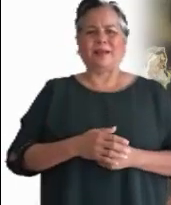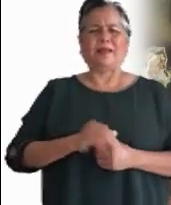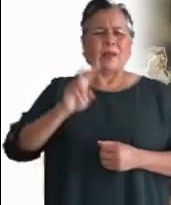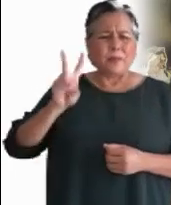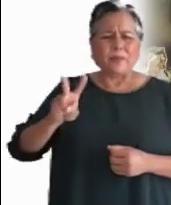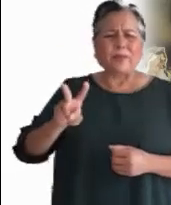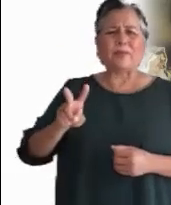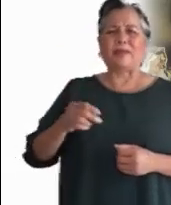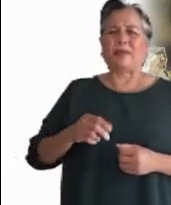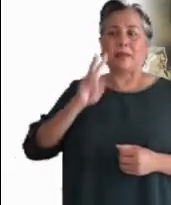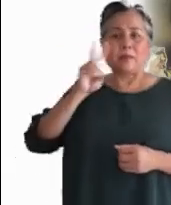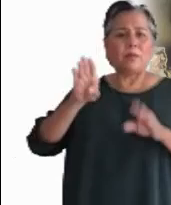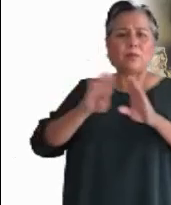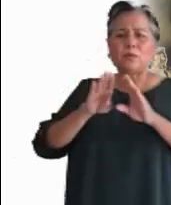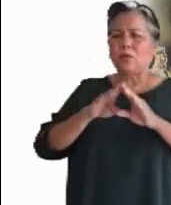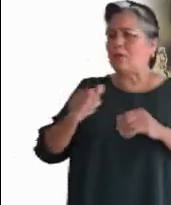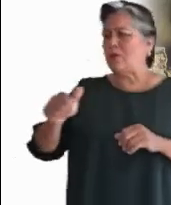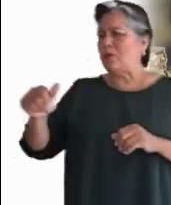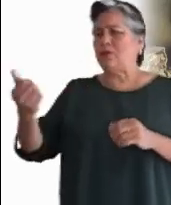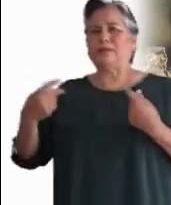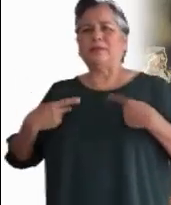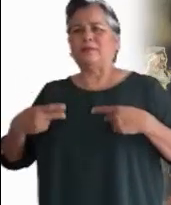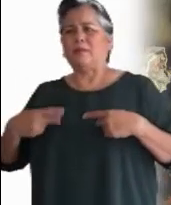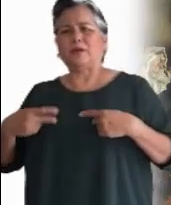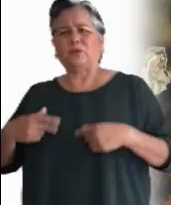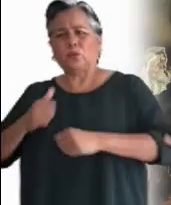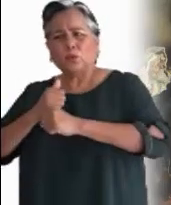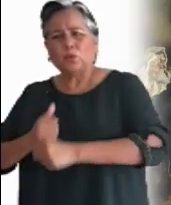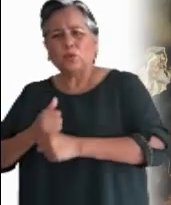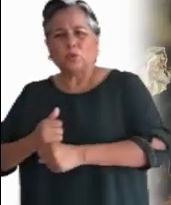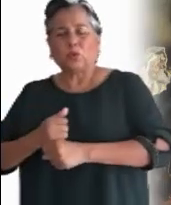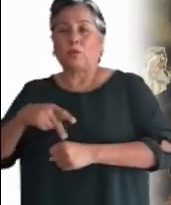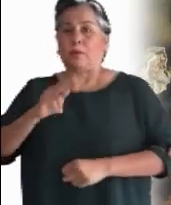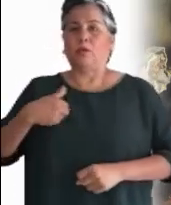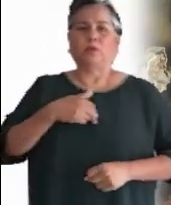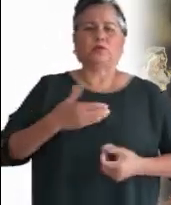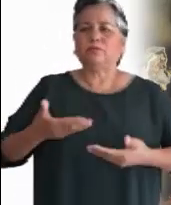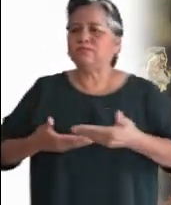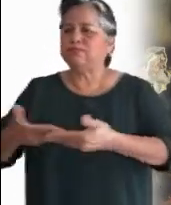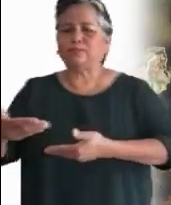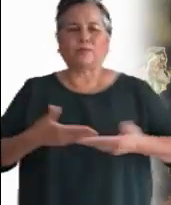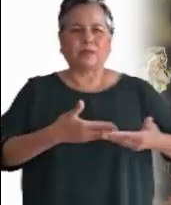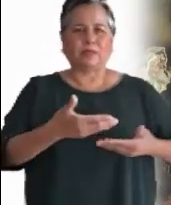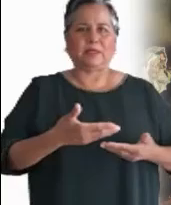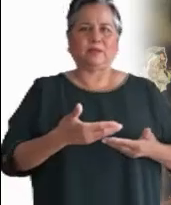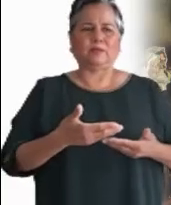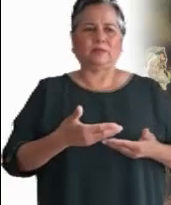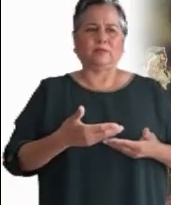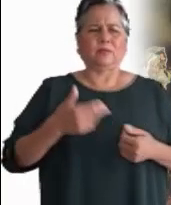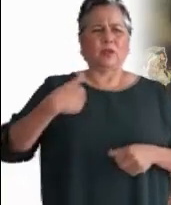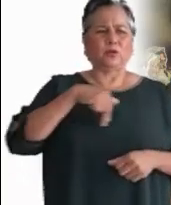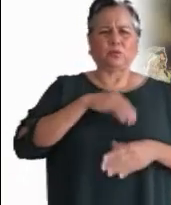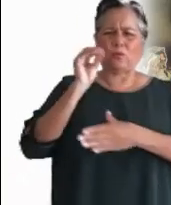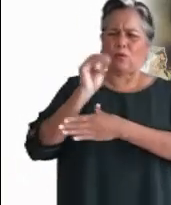del dolor de los hermanos, de las cicatrices y del compartir el pan. No podemos estar